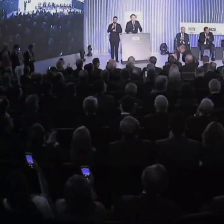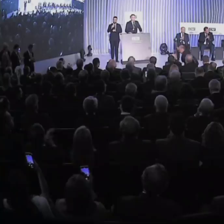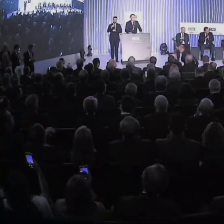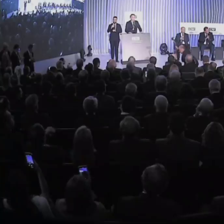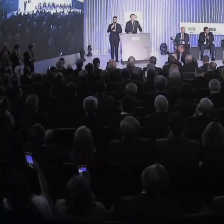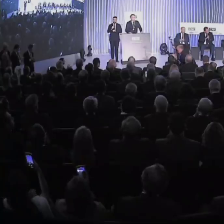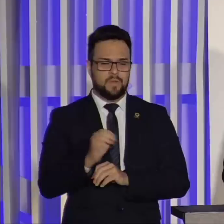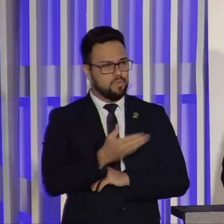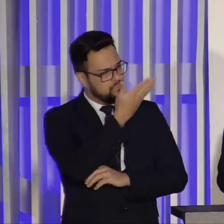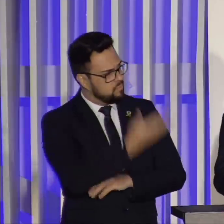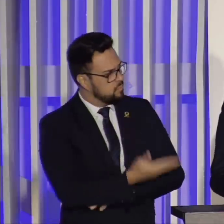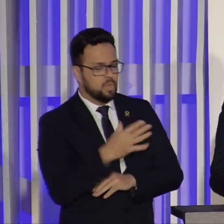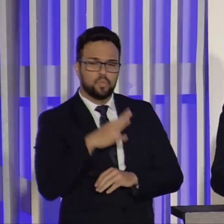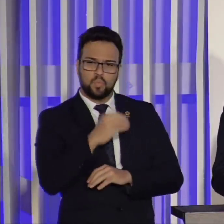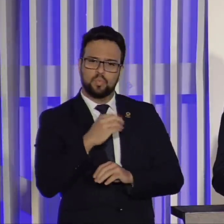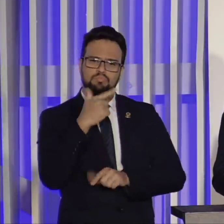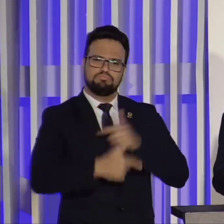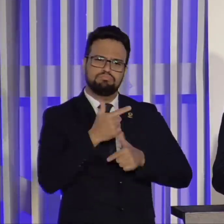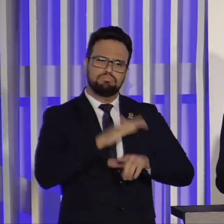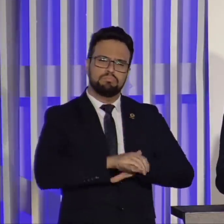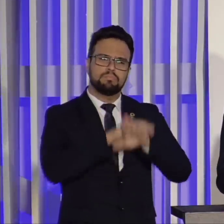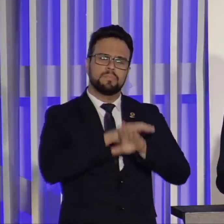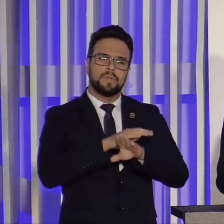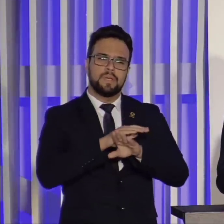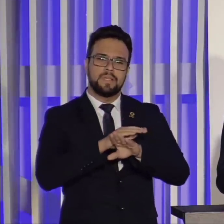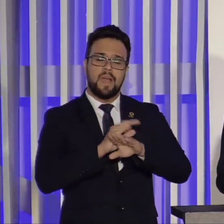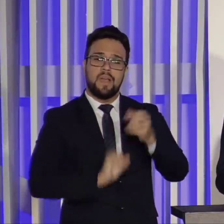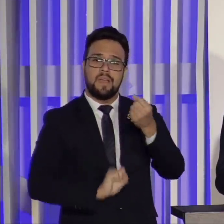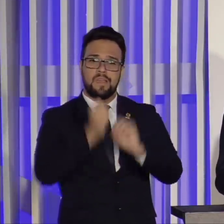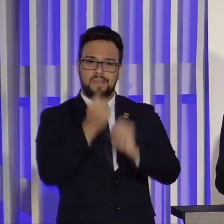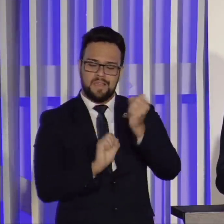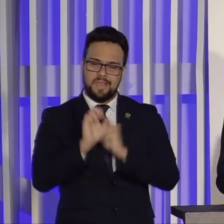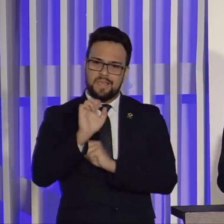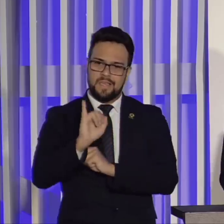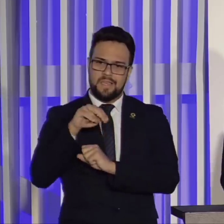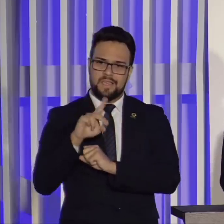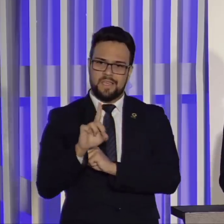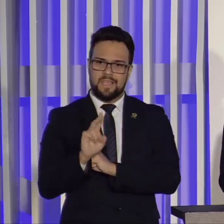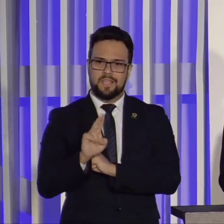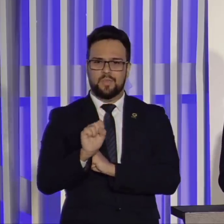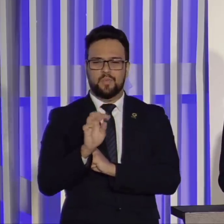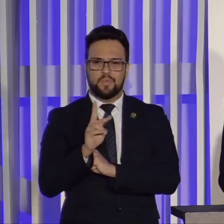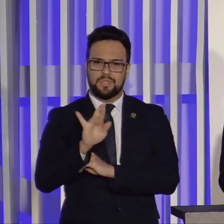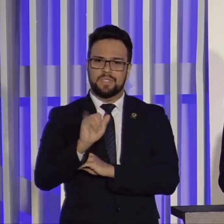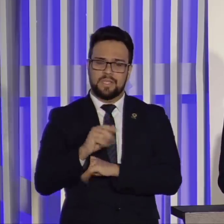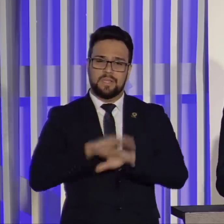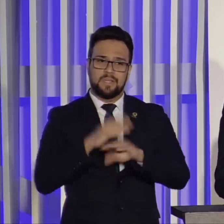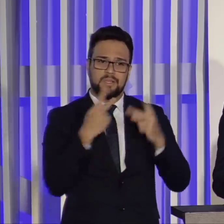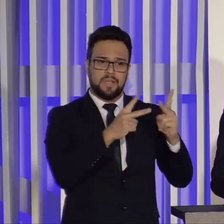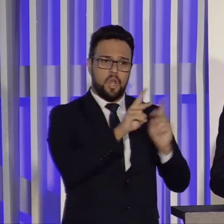Por tudo que o senhor fez pela indústria. No momento, está na mão de Robson Andrade. Para nós prosseguir esse trabalho,